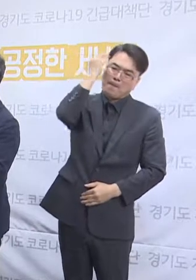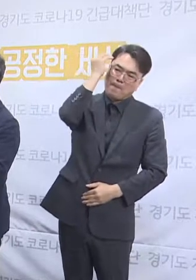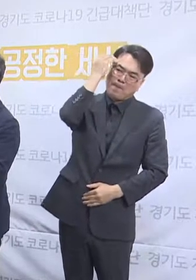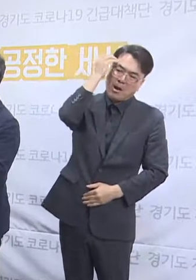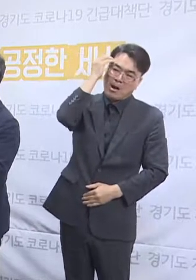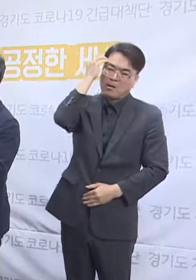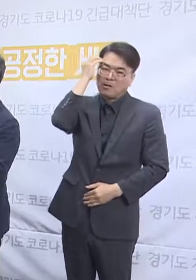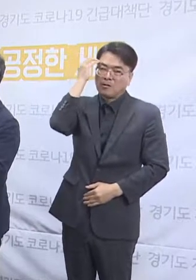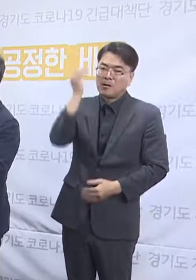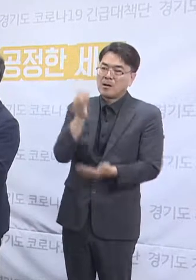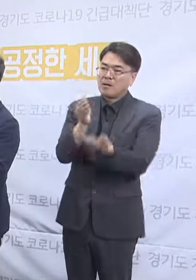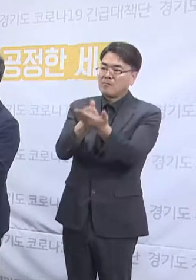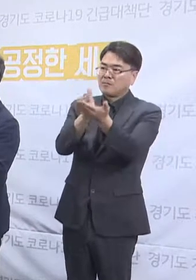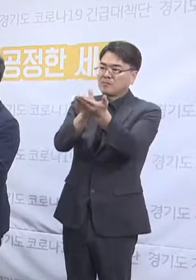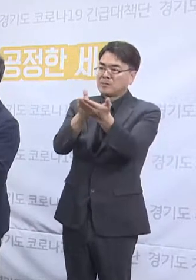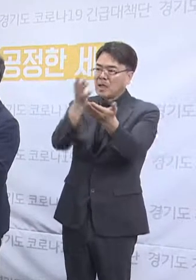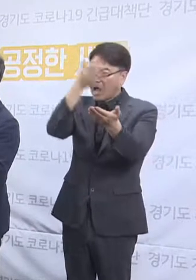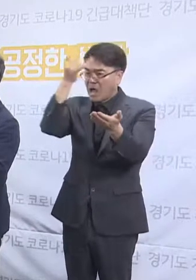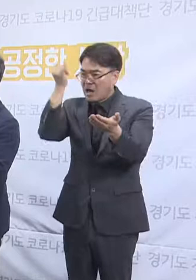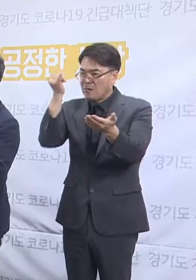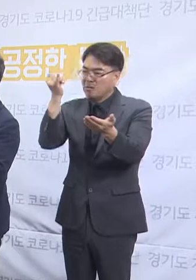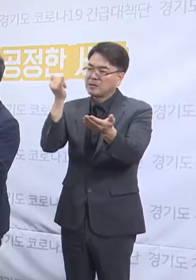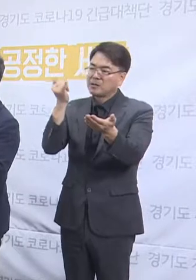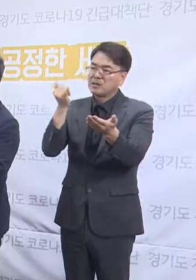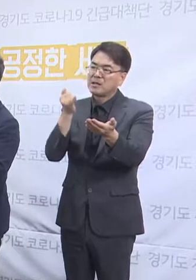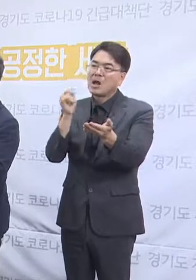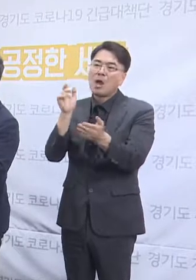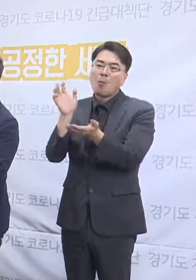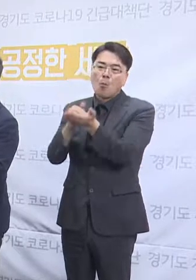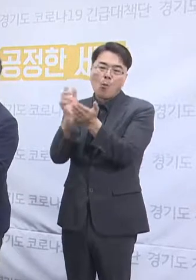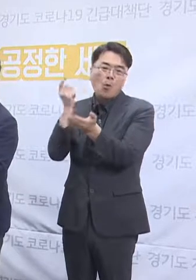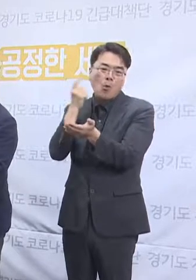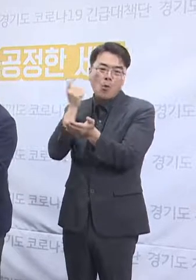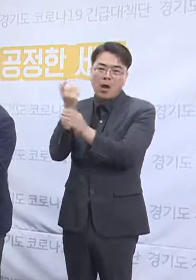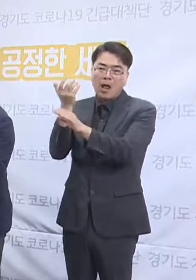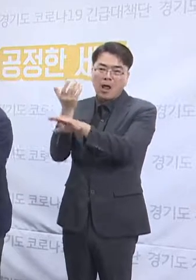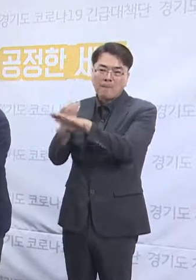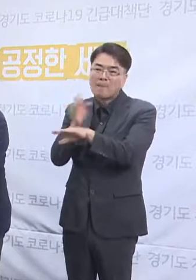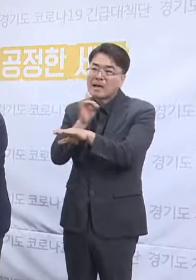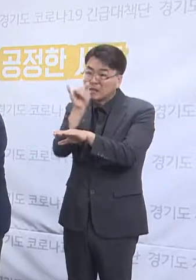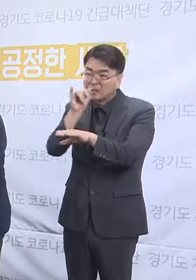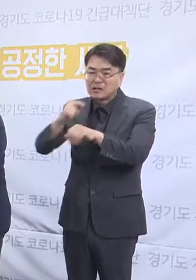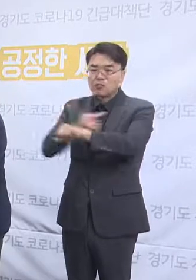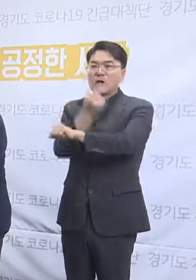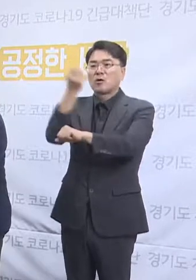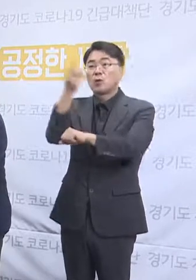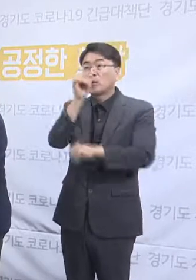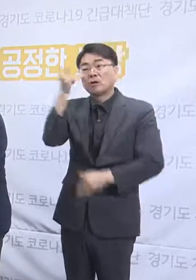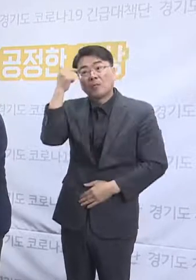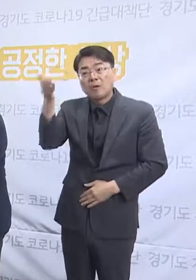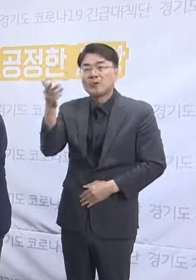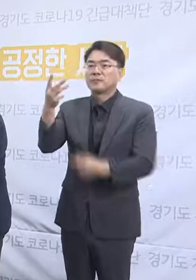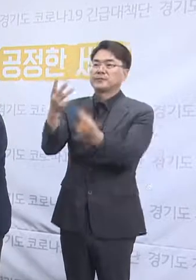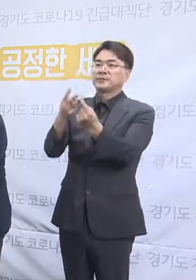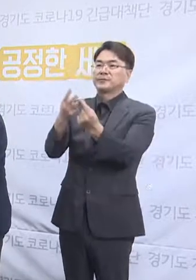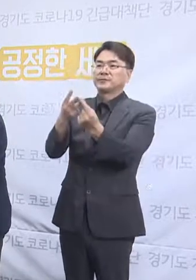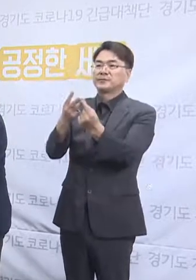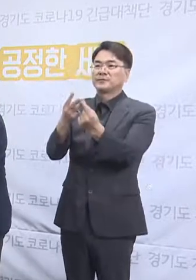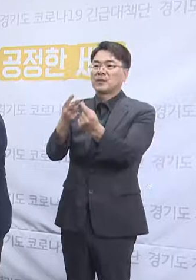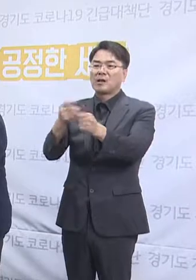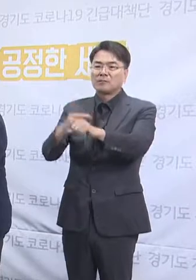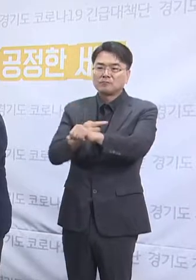브리핑 중에 언급한 할머니 몇난 방해 유예에도 존재하는지 세 번째 질문은 앞선